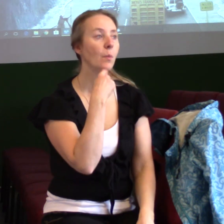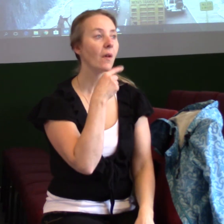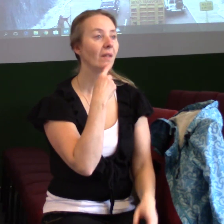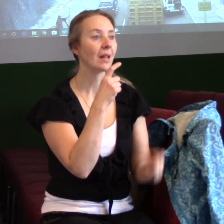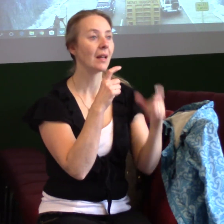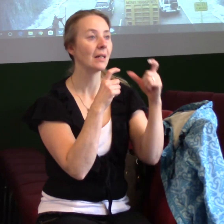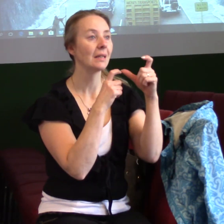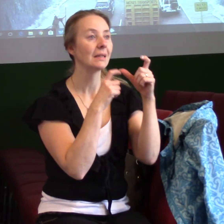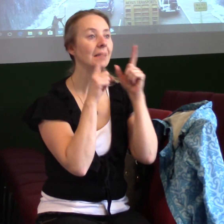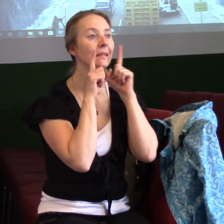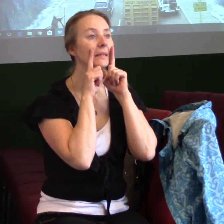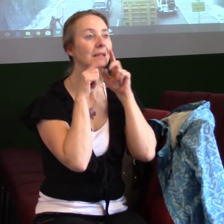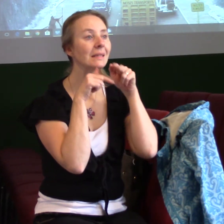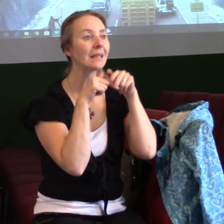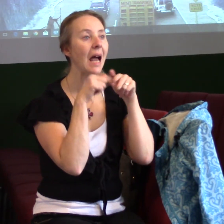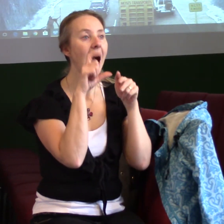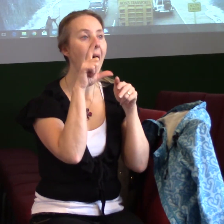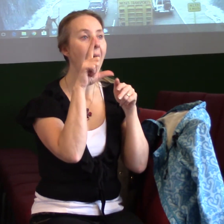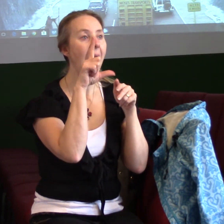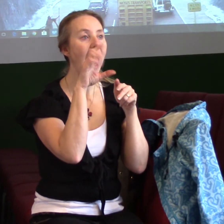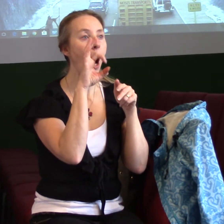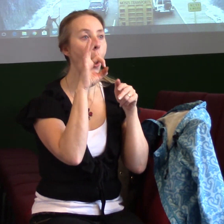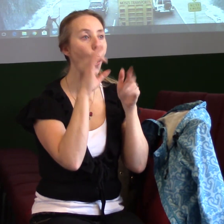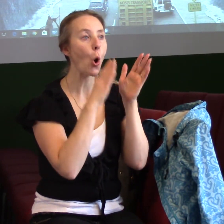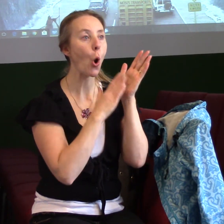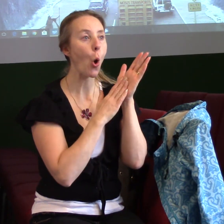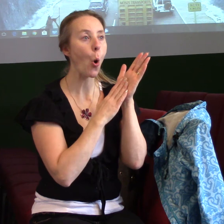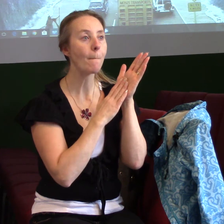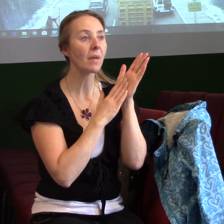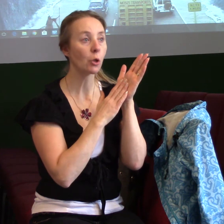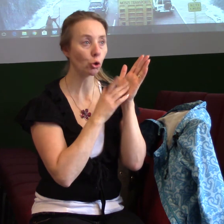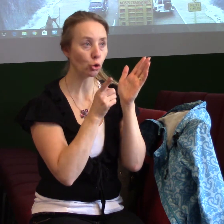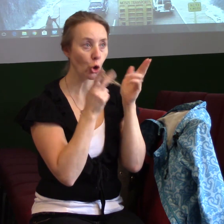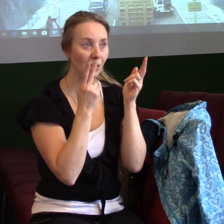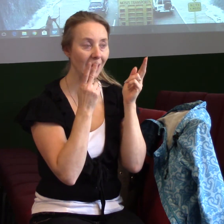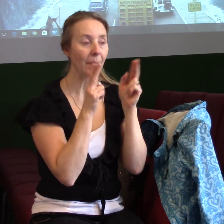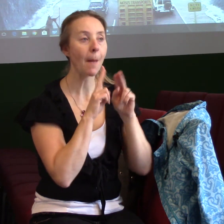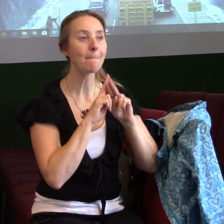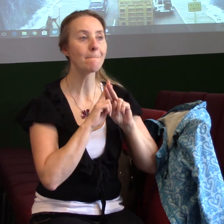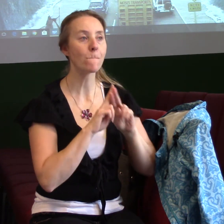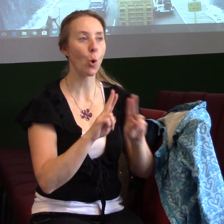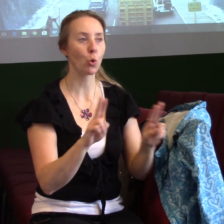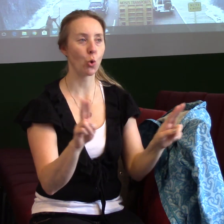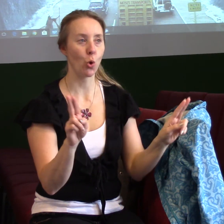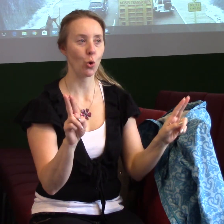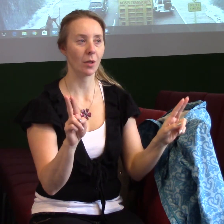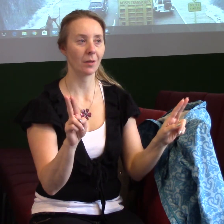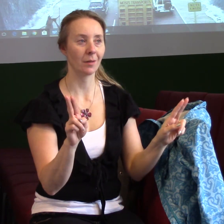Ještě máme tak jako natrénované. Já jsem vám chtěl nejprve poděkovat všem, co jste se za nás modlili. Naše